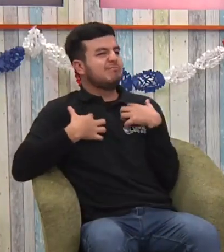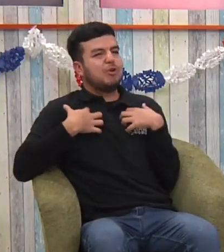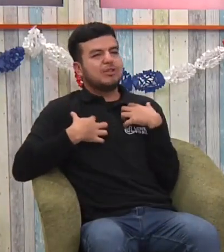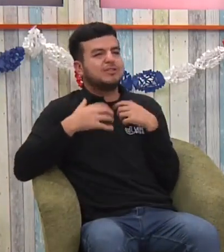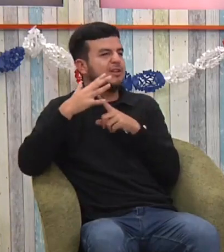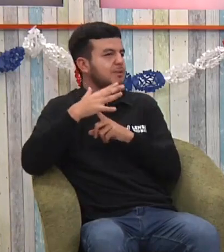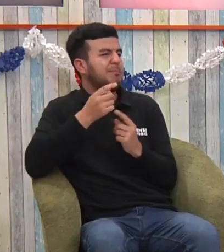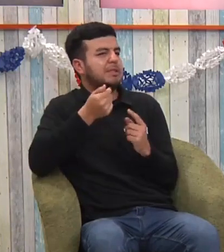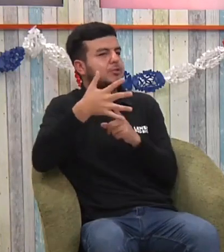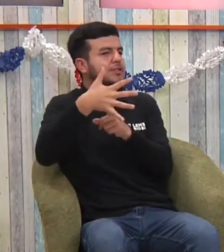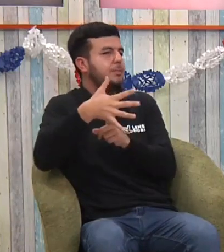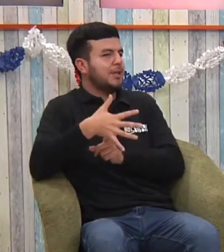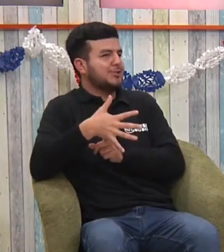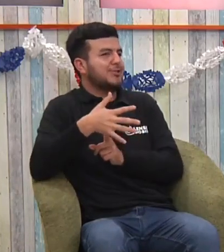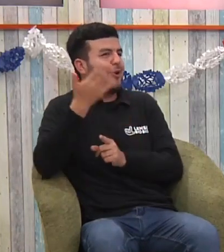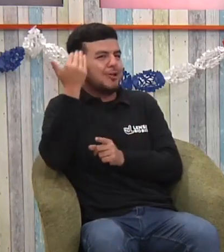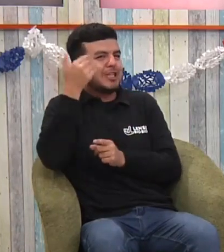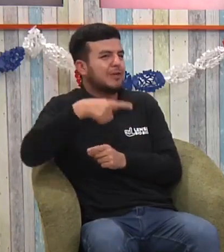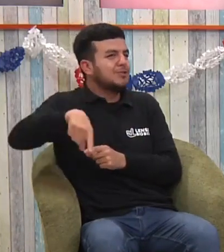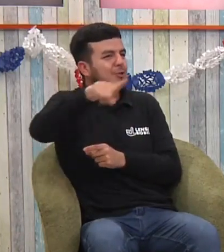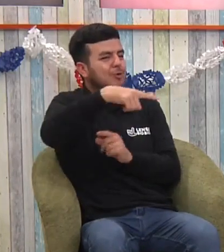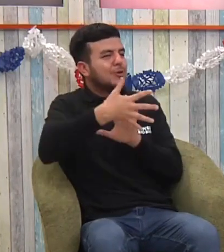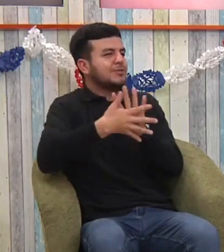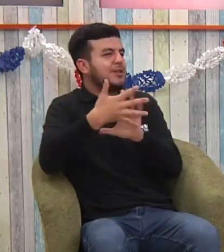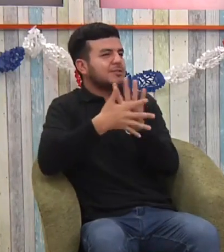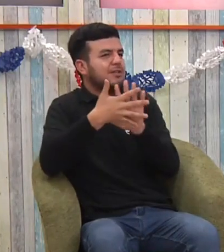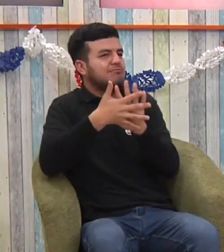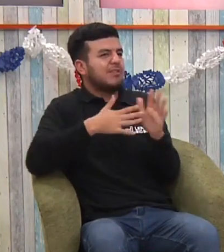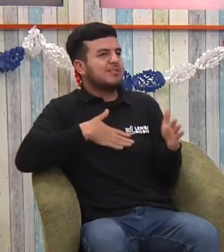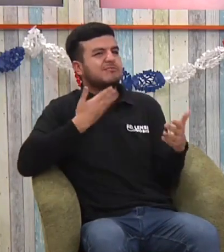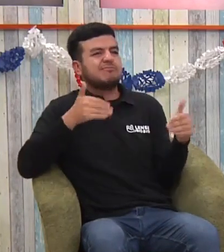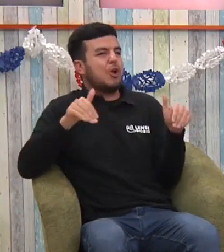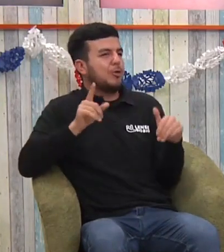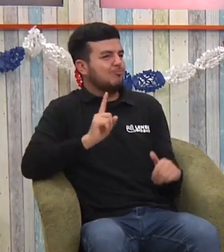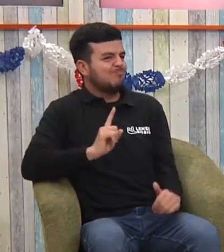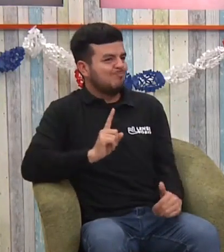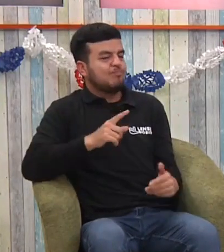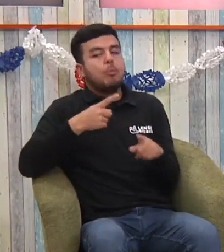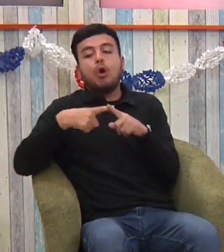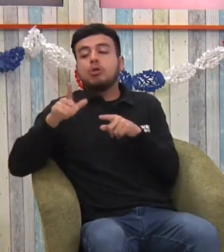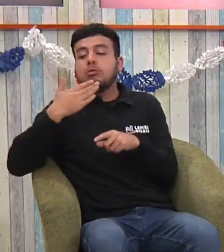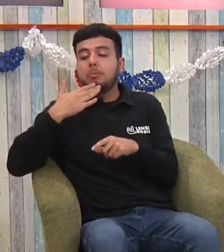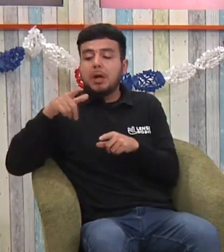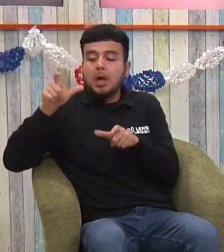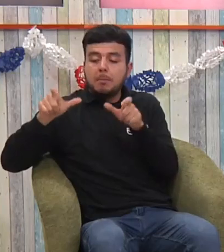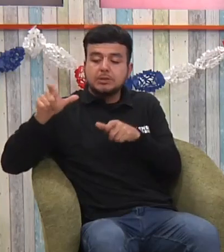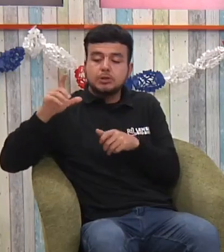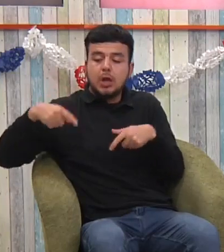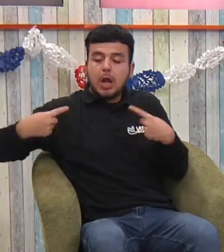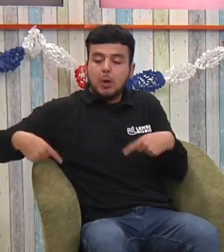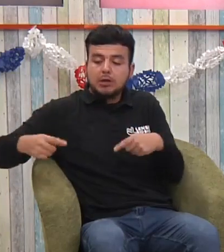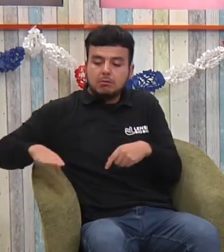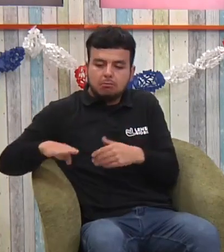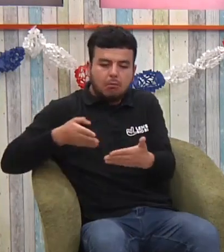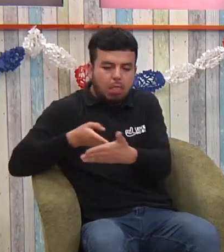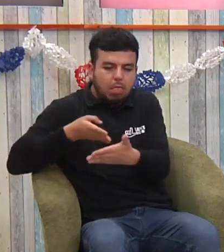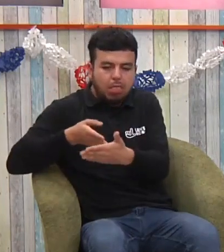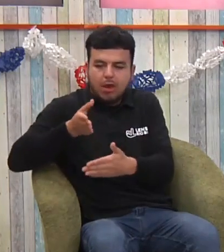señas, eso finalmente elimina la discriminación y la barrera que se presenta por el no acceso. Esas son adecuaciones que se pueden realizar. Así como,